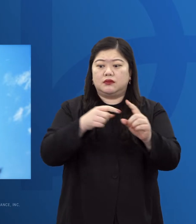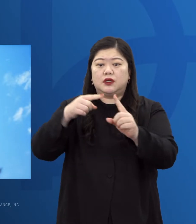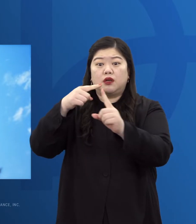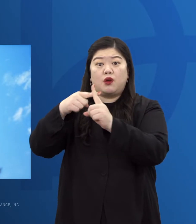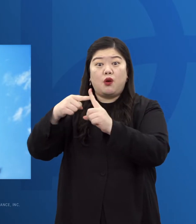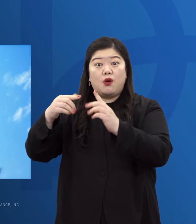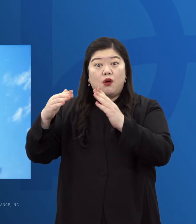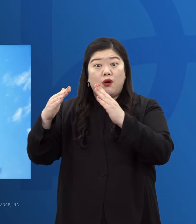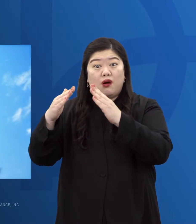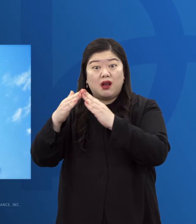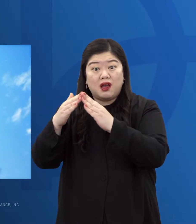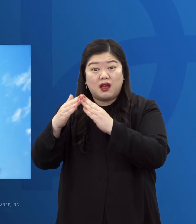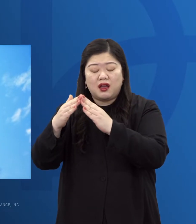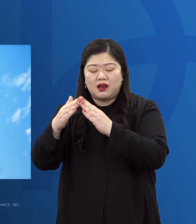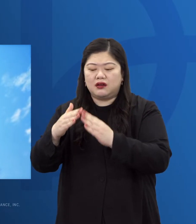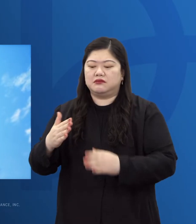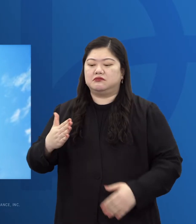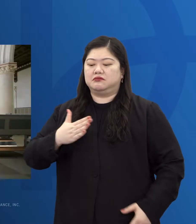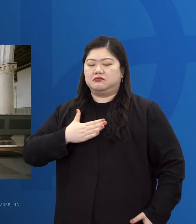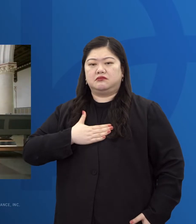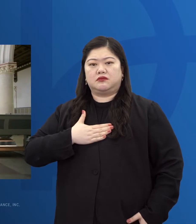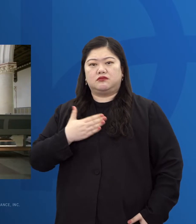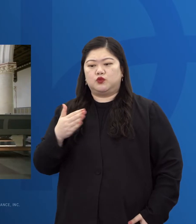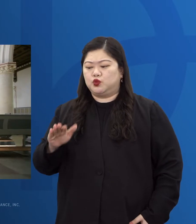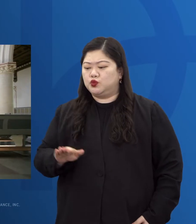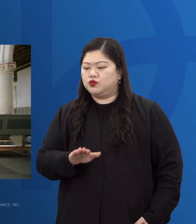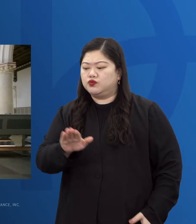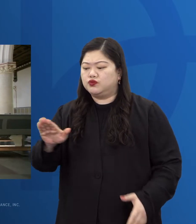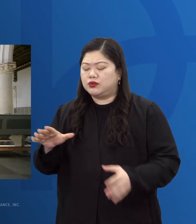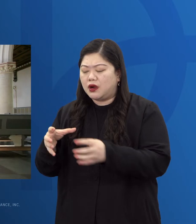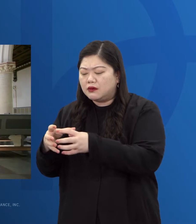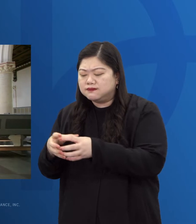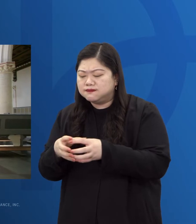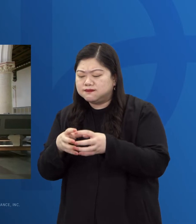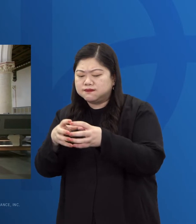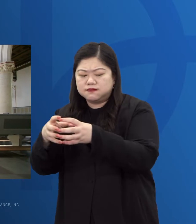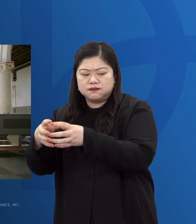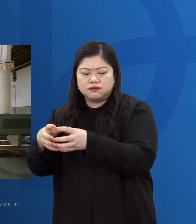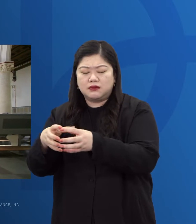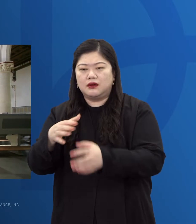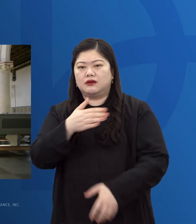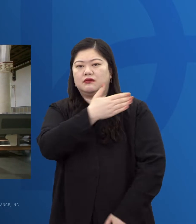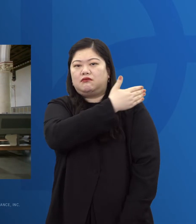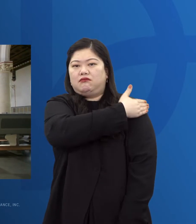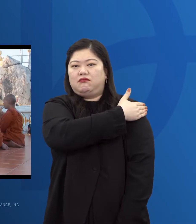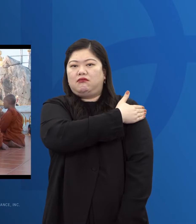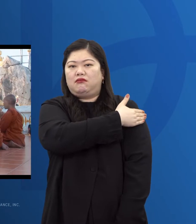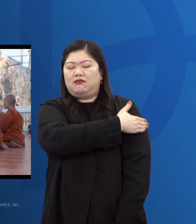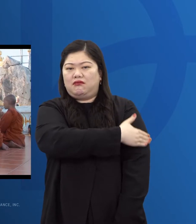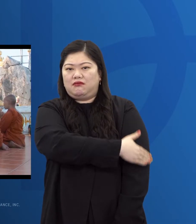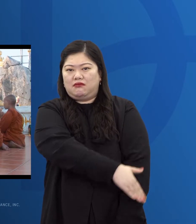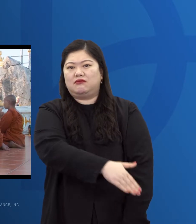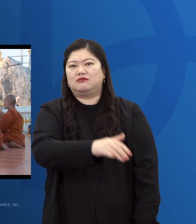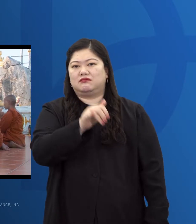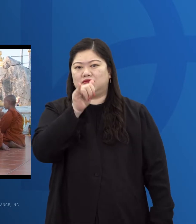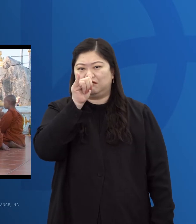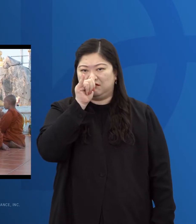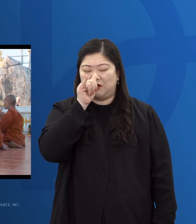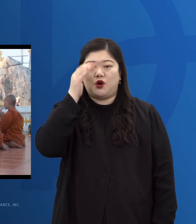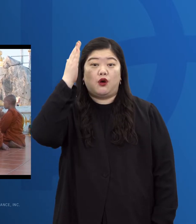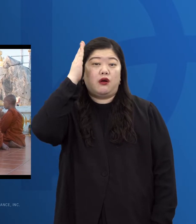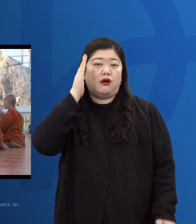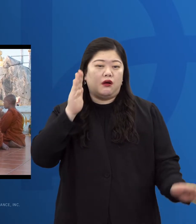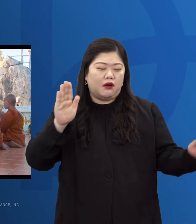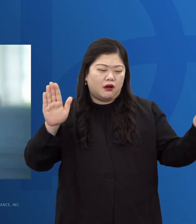교회마저도 나와 우리만 말하네 어둠